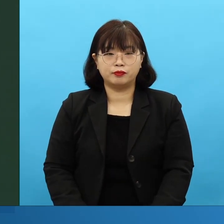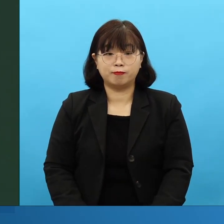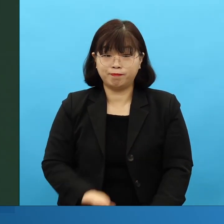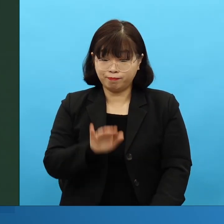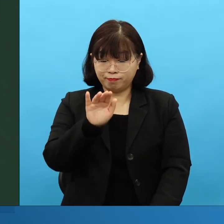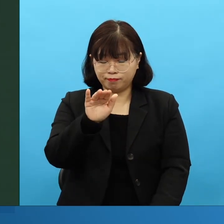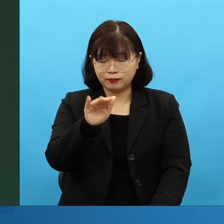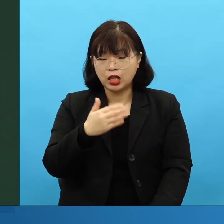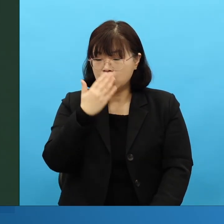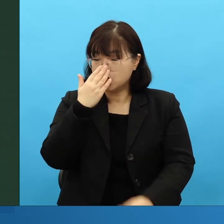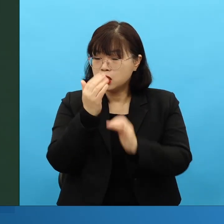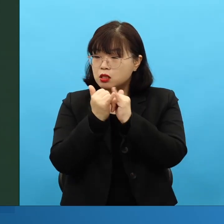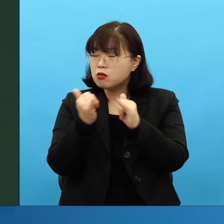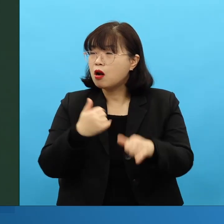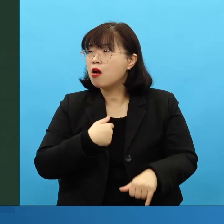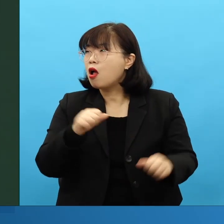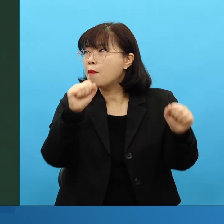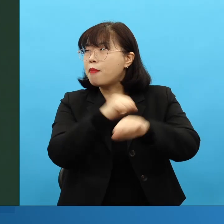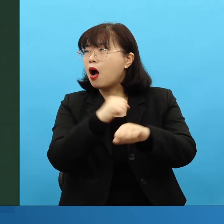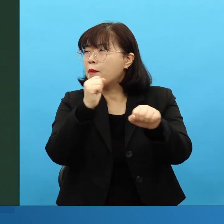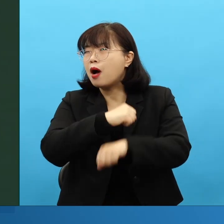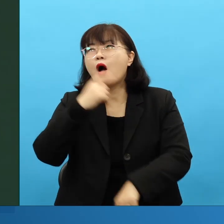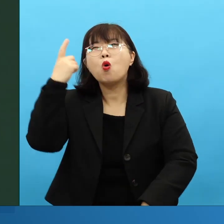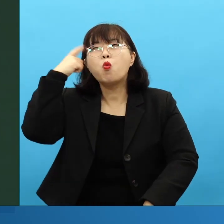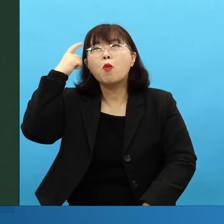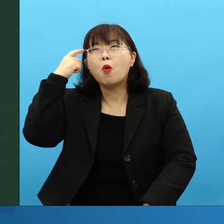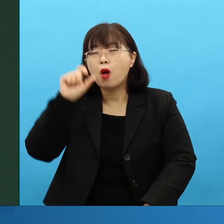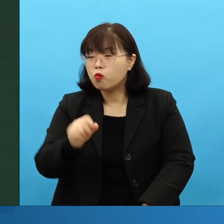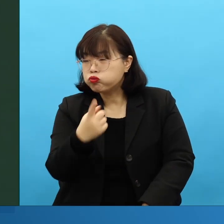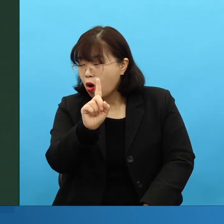그런데 하나님은 이렇게 대답했어요. 더 망할 거야.